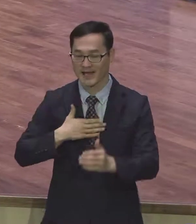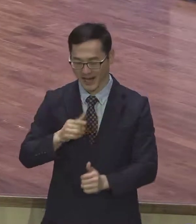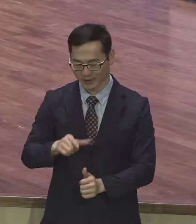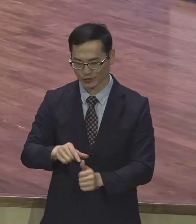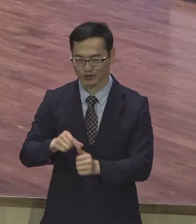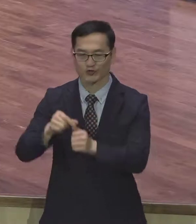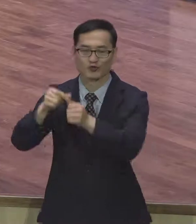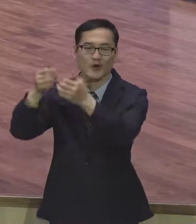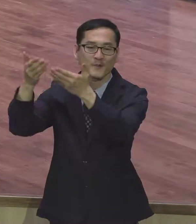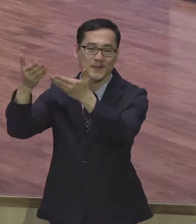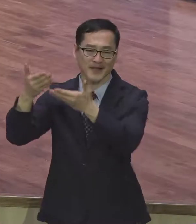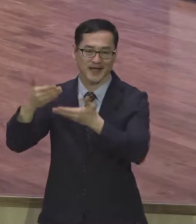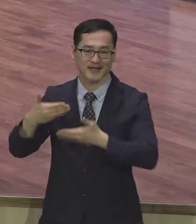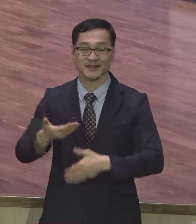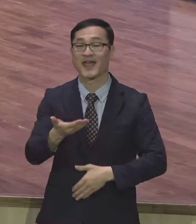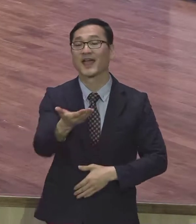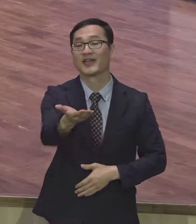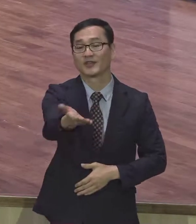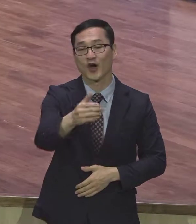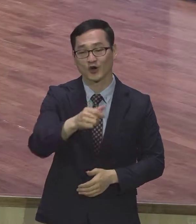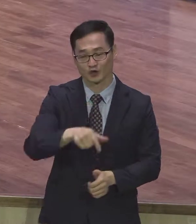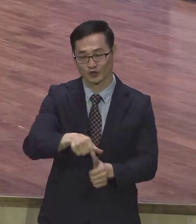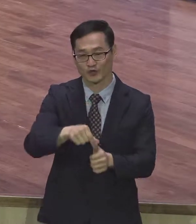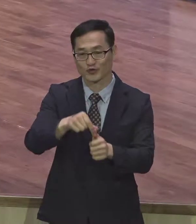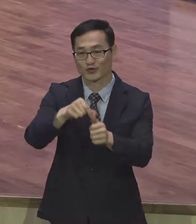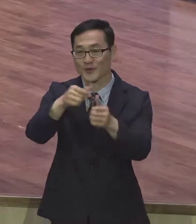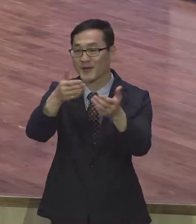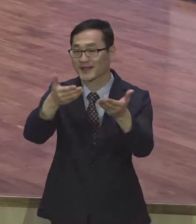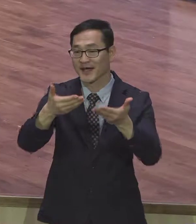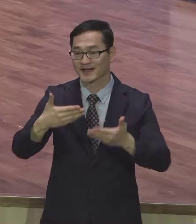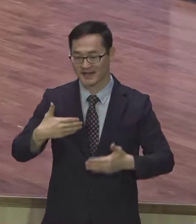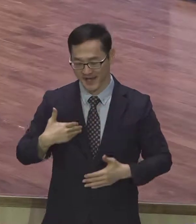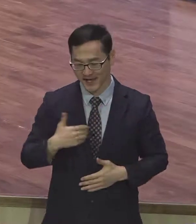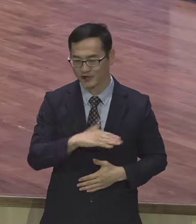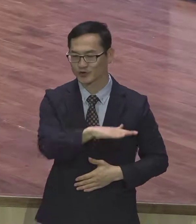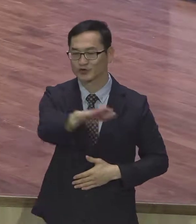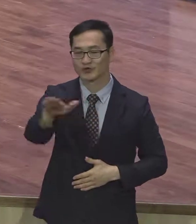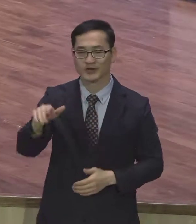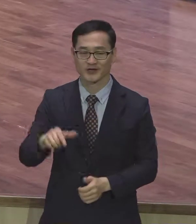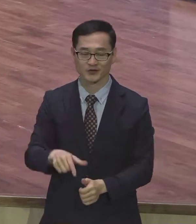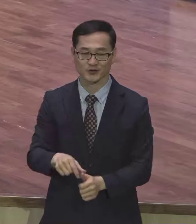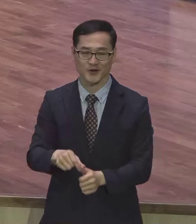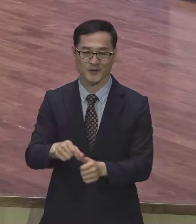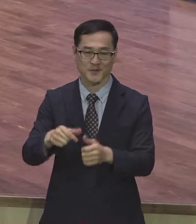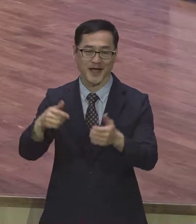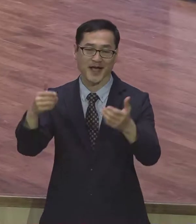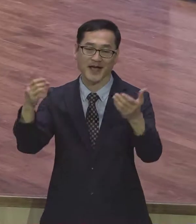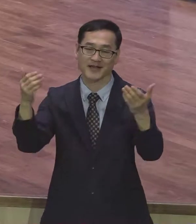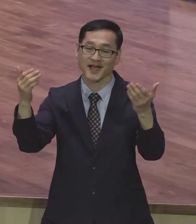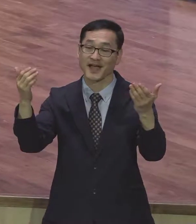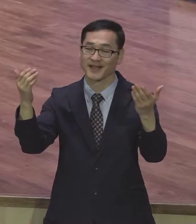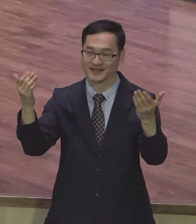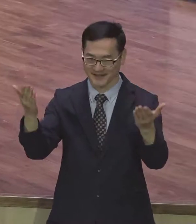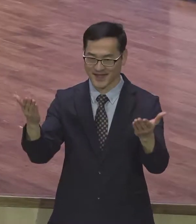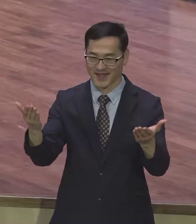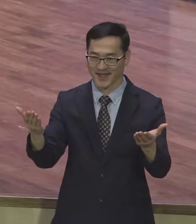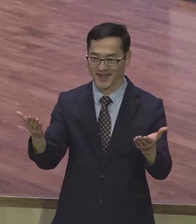나 구원 받았네 나 구원 받았네 우리 구원 받았네 나